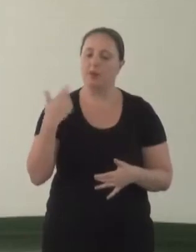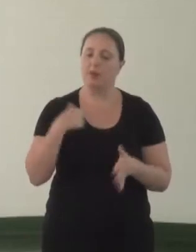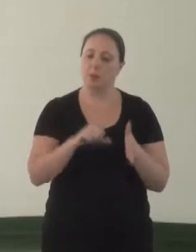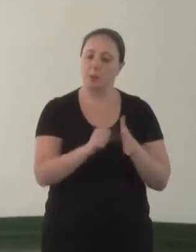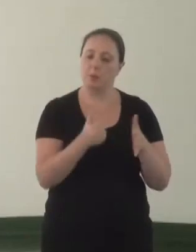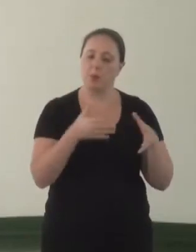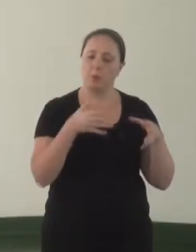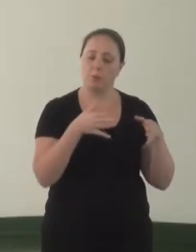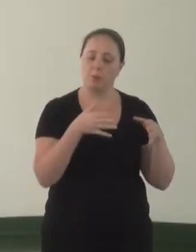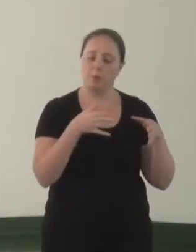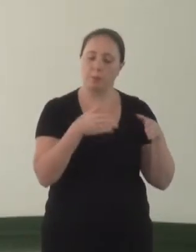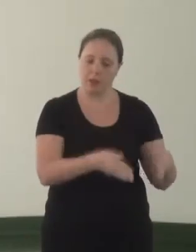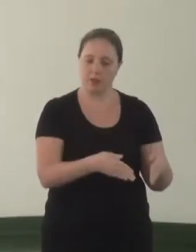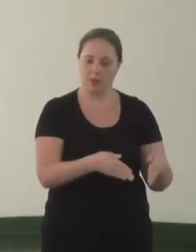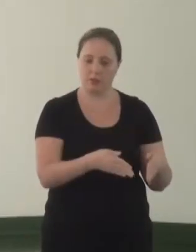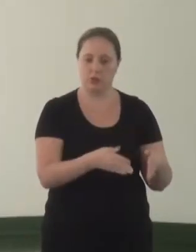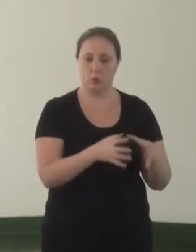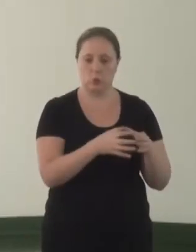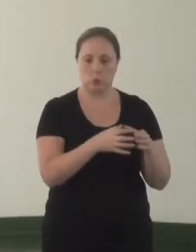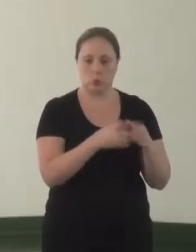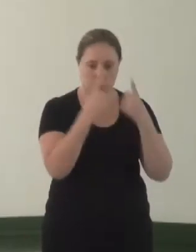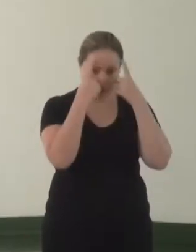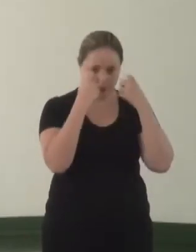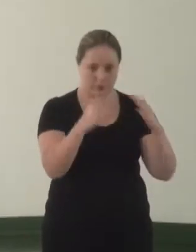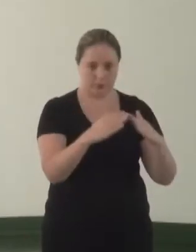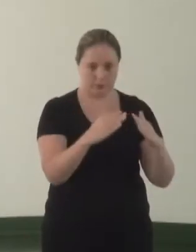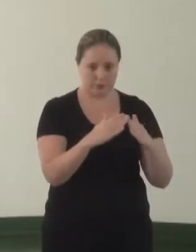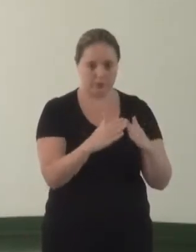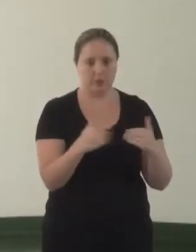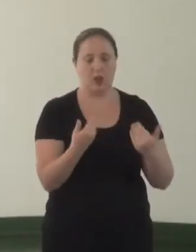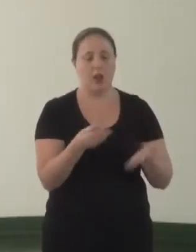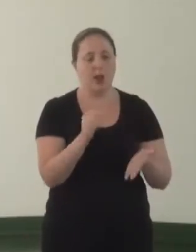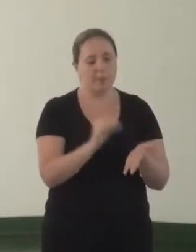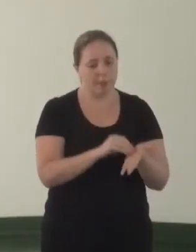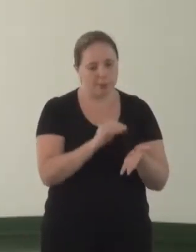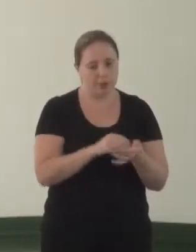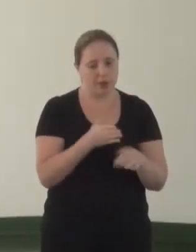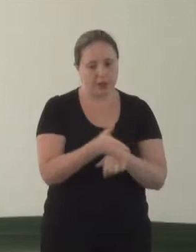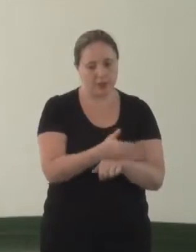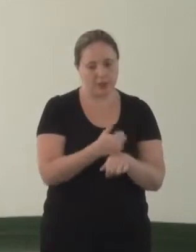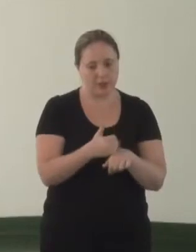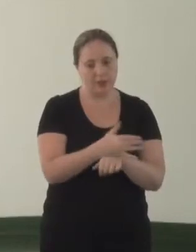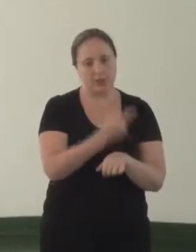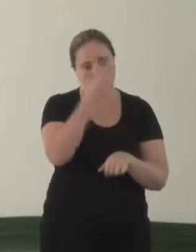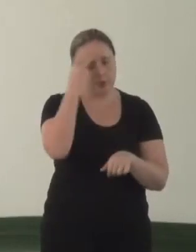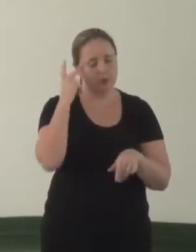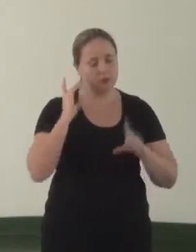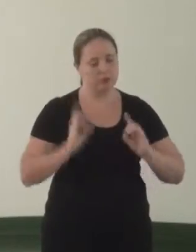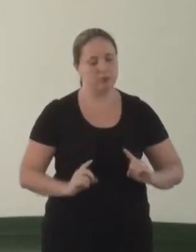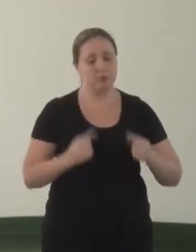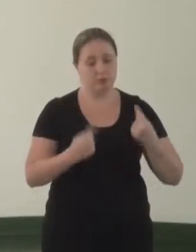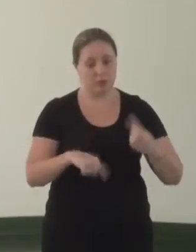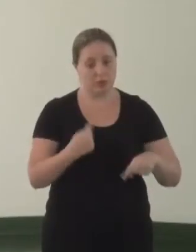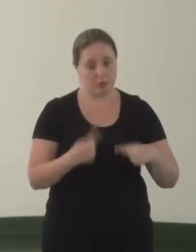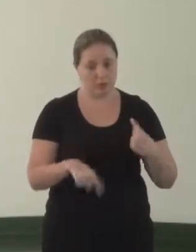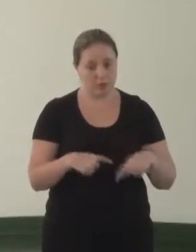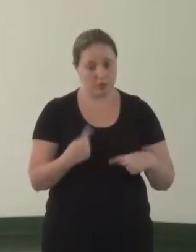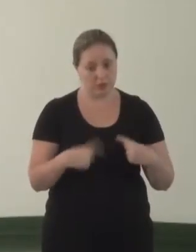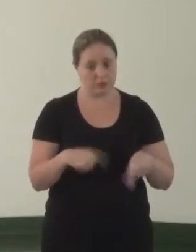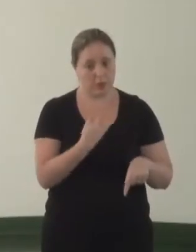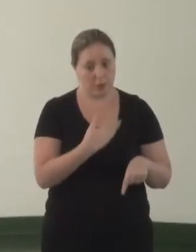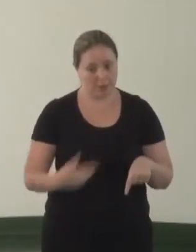da violência doméstica, pela total falta de acessibilidade das mulheres com deficiência nas políticas públicas